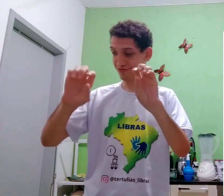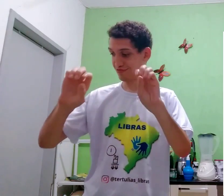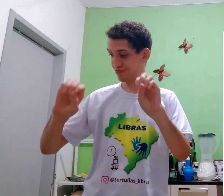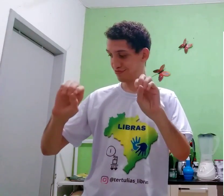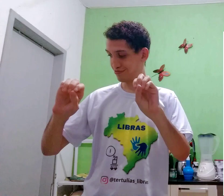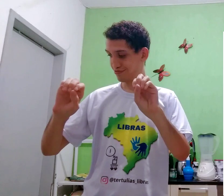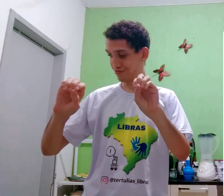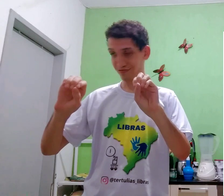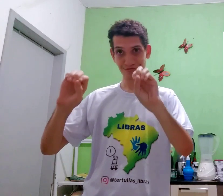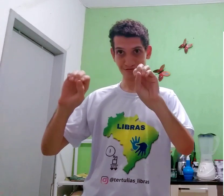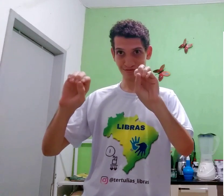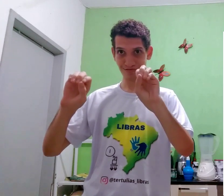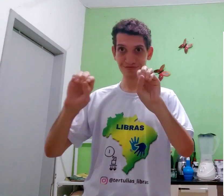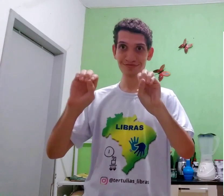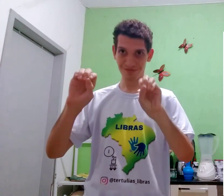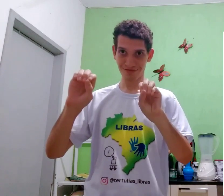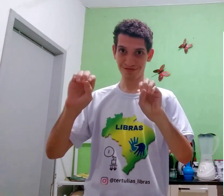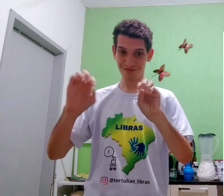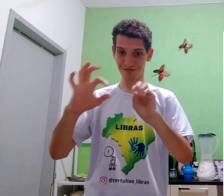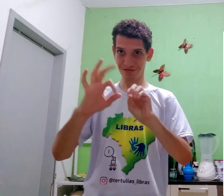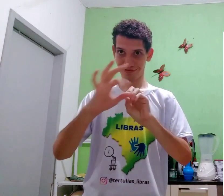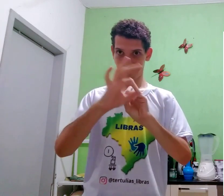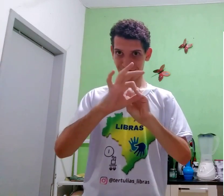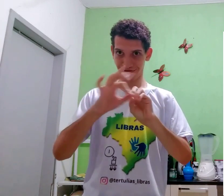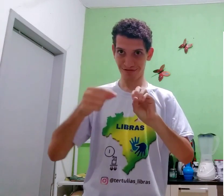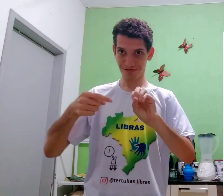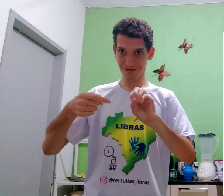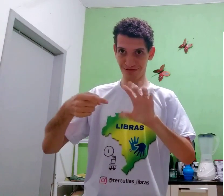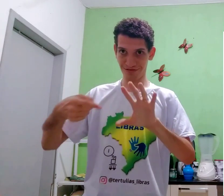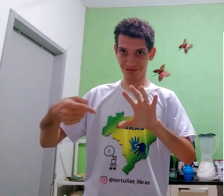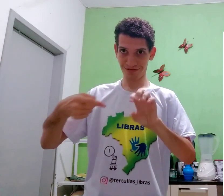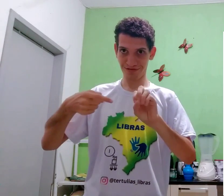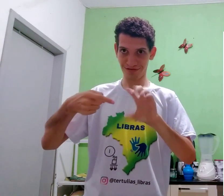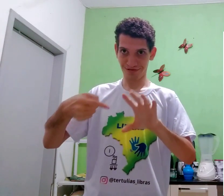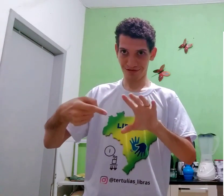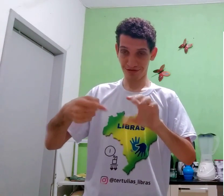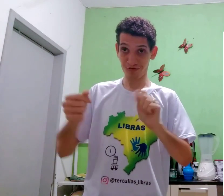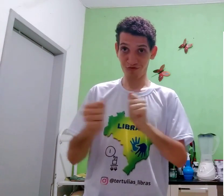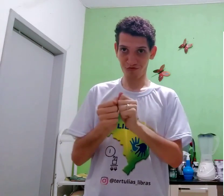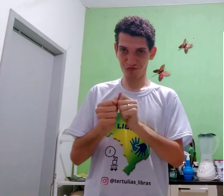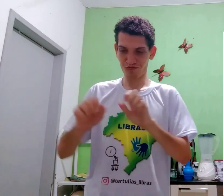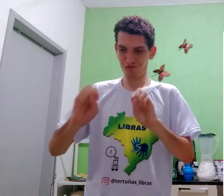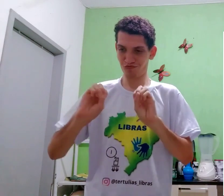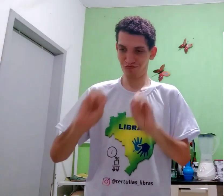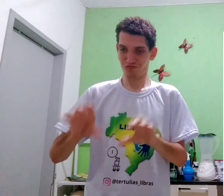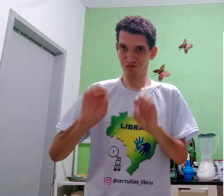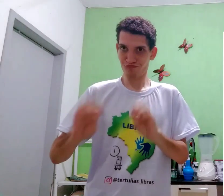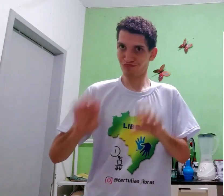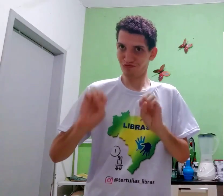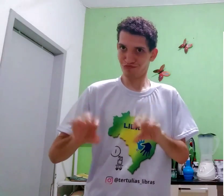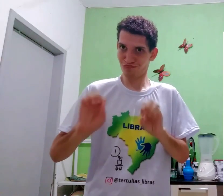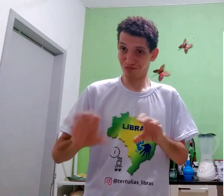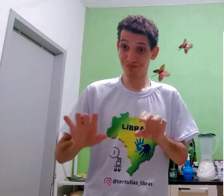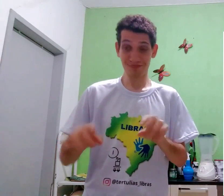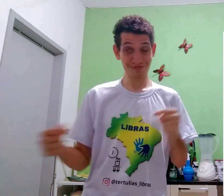essa configuração, assim, coloca as mãos assim, faz esse movimento junto.